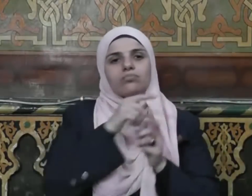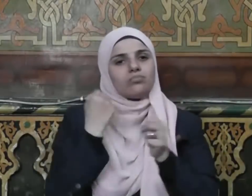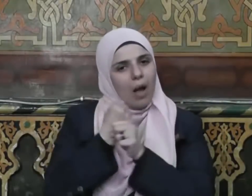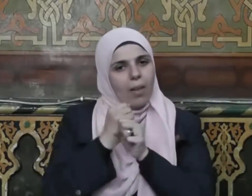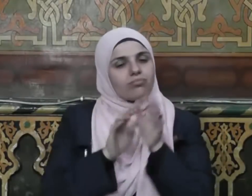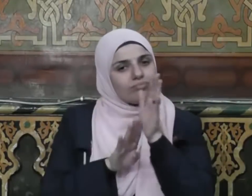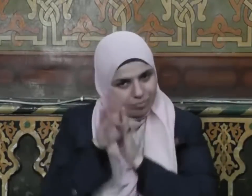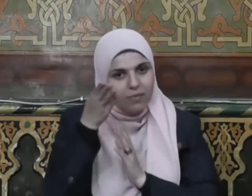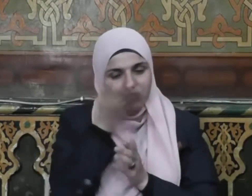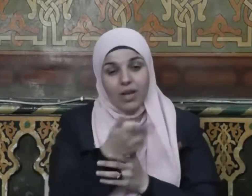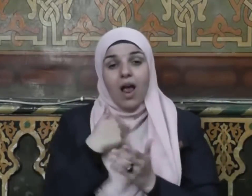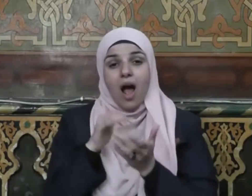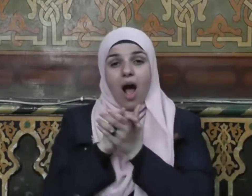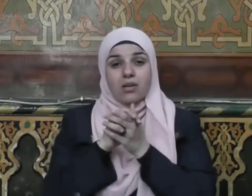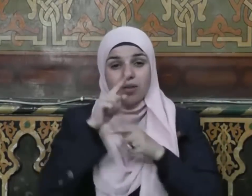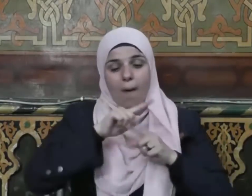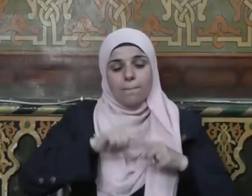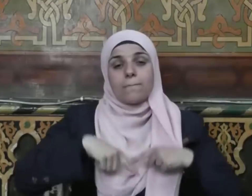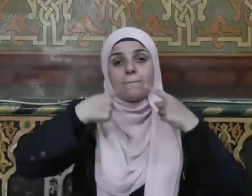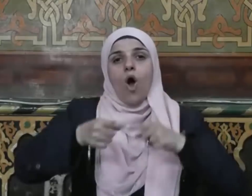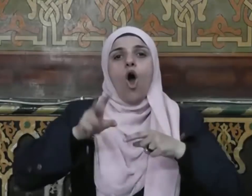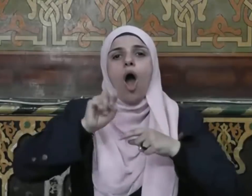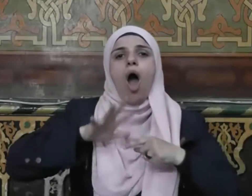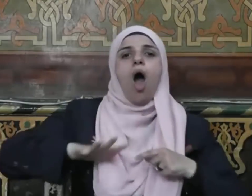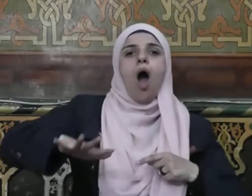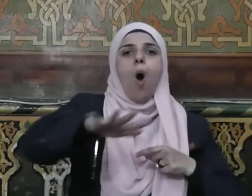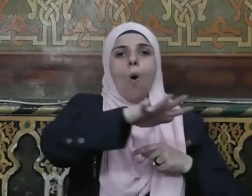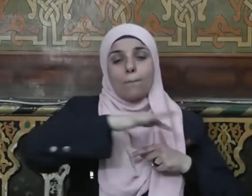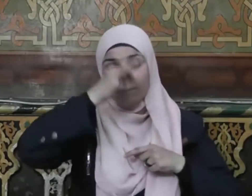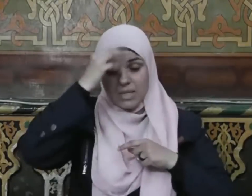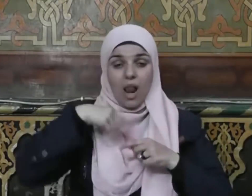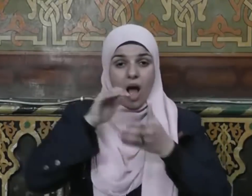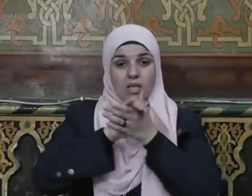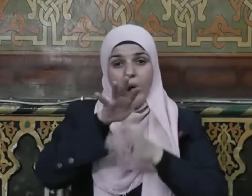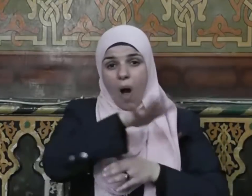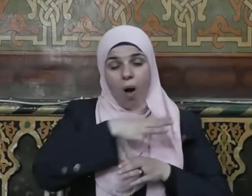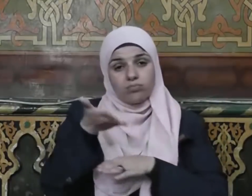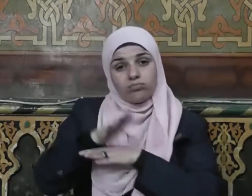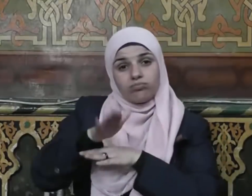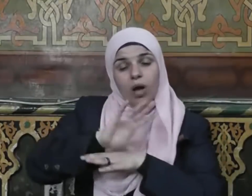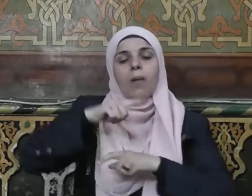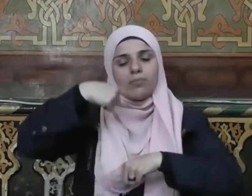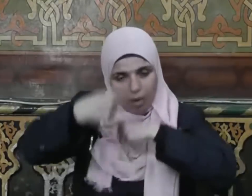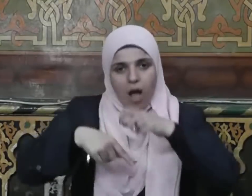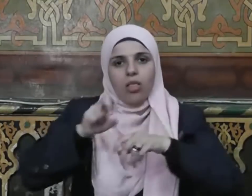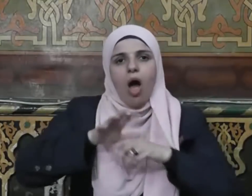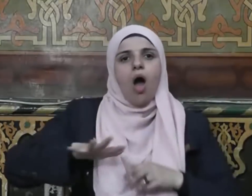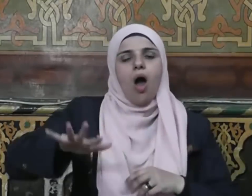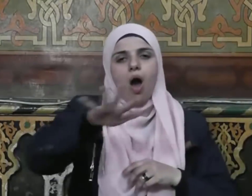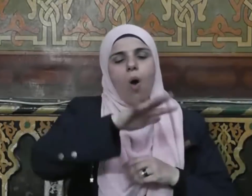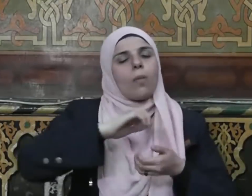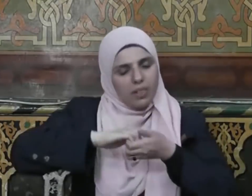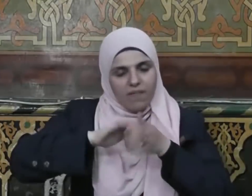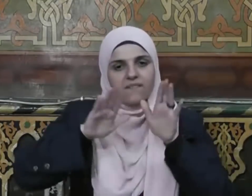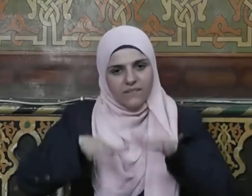وأصحابي أمنة لأمتي فإذا ذهب أصحابي أتى أمتي ما يوعدون